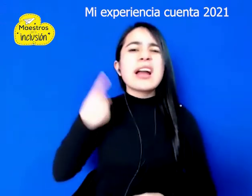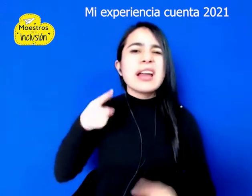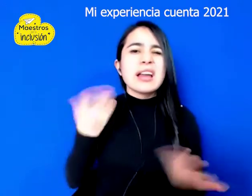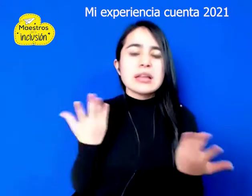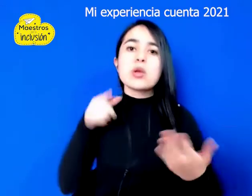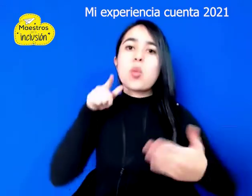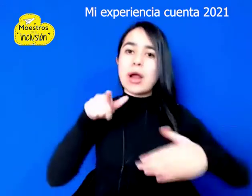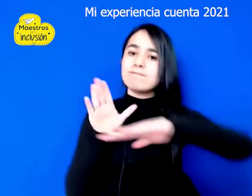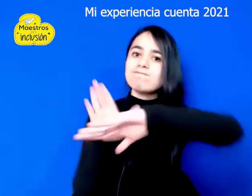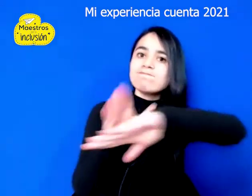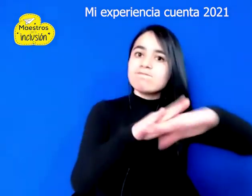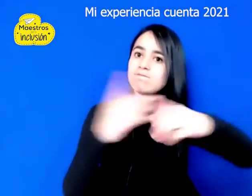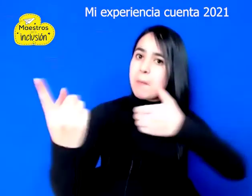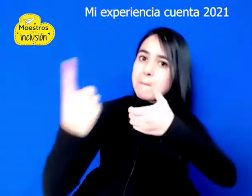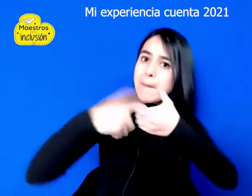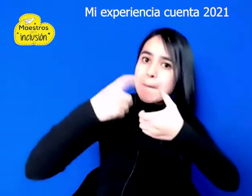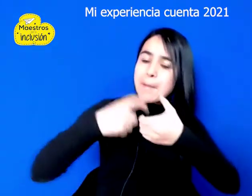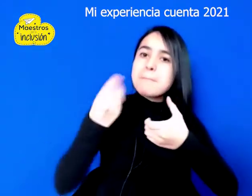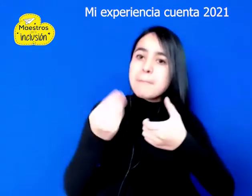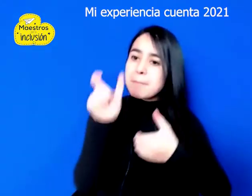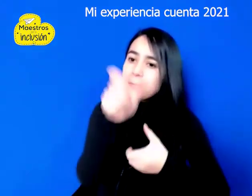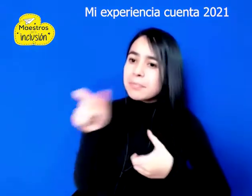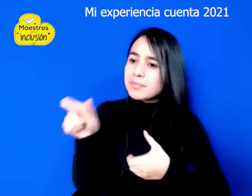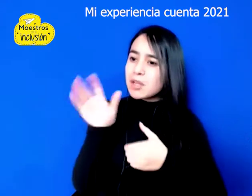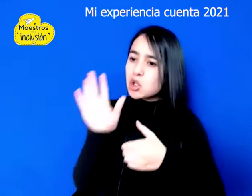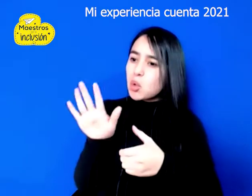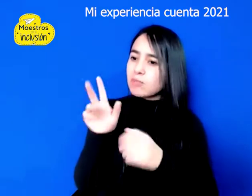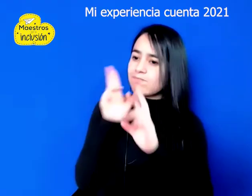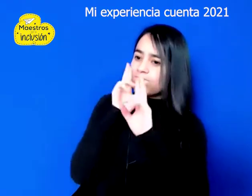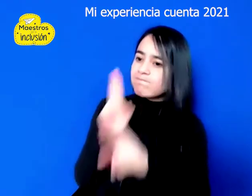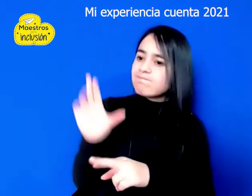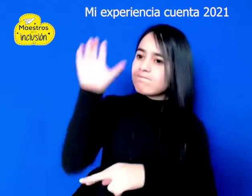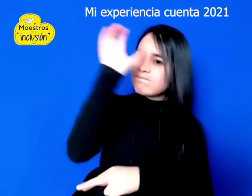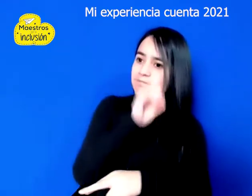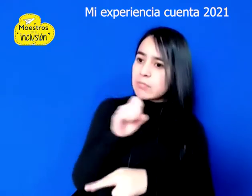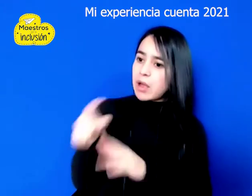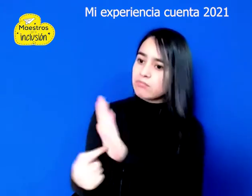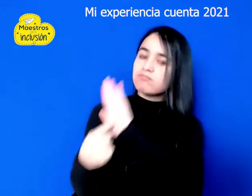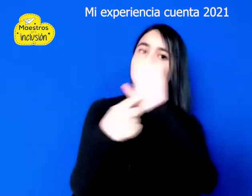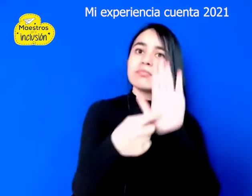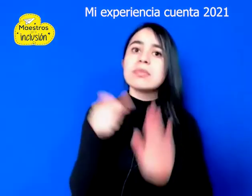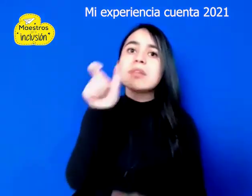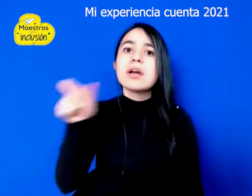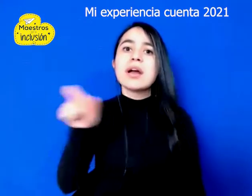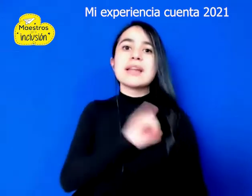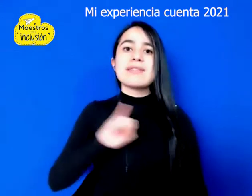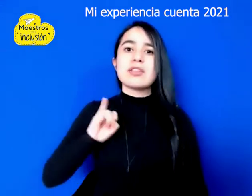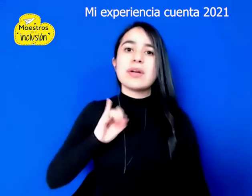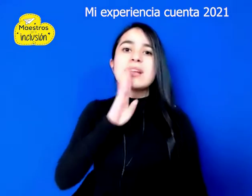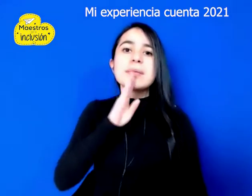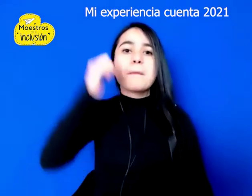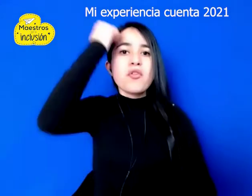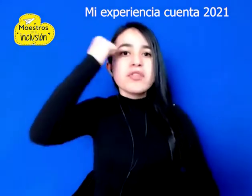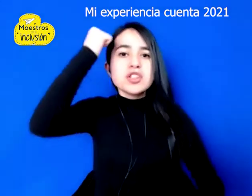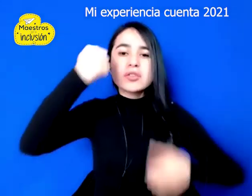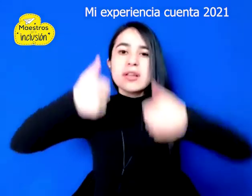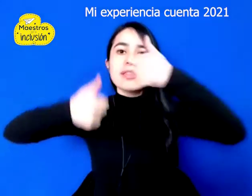convocatoria para identificar, reconocer y divulgar experiencias individuales de maestros, directivos,